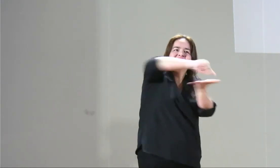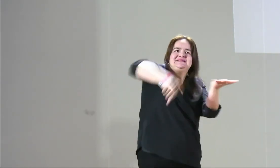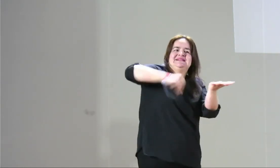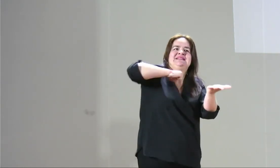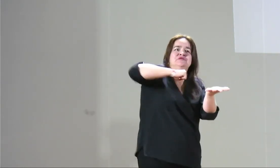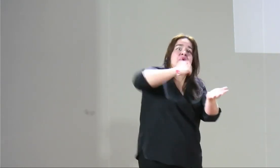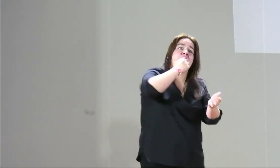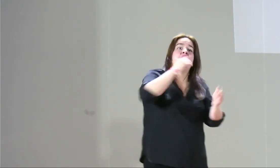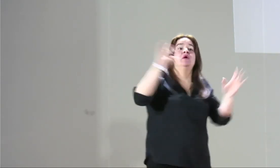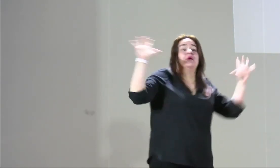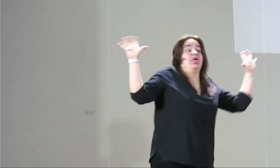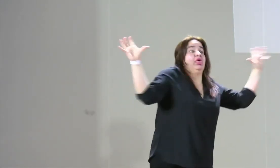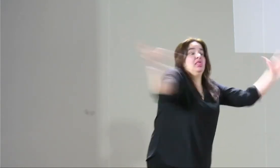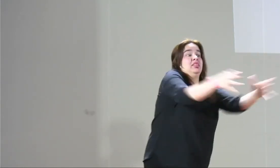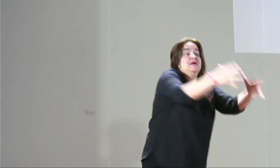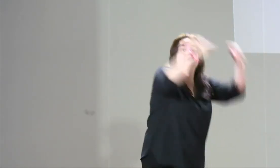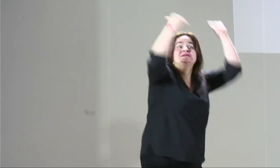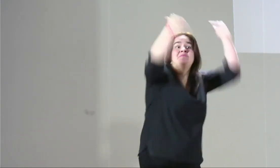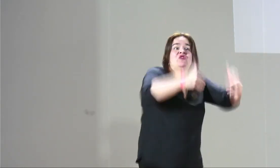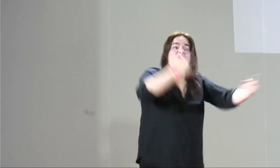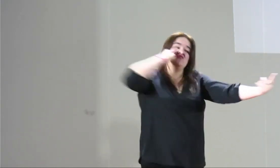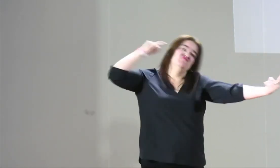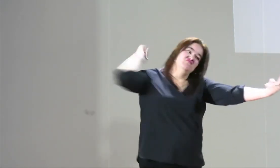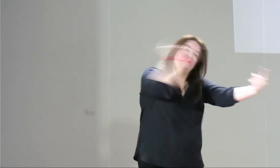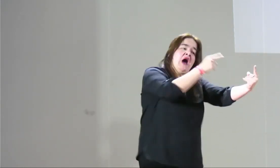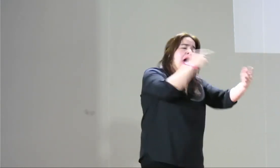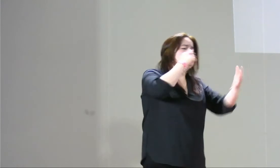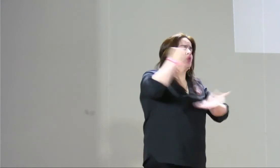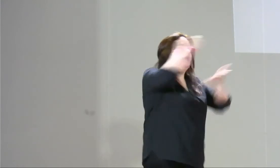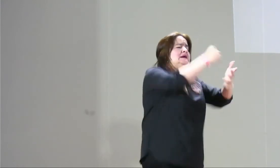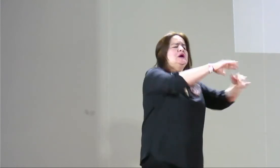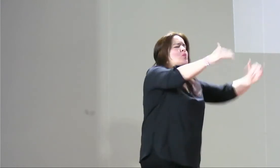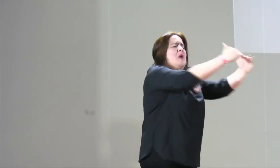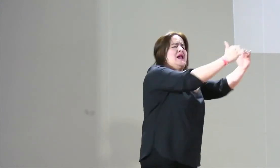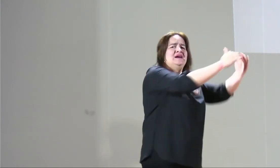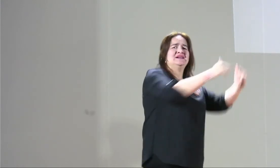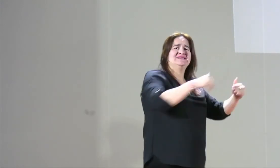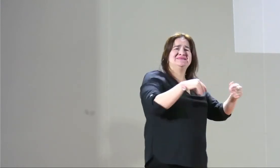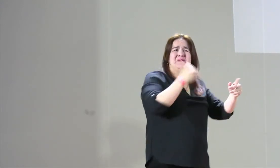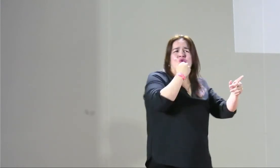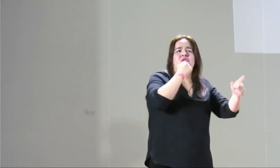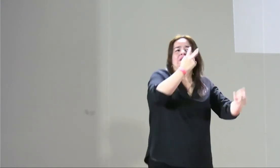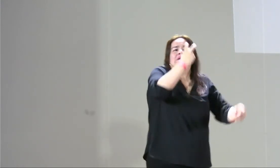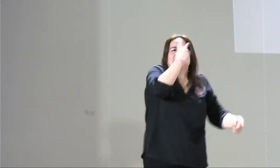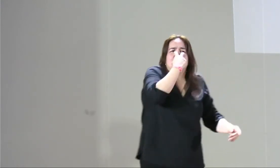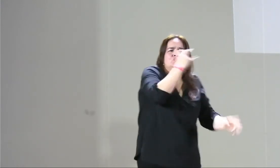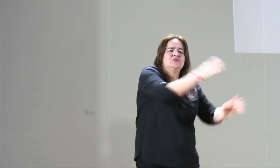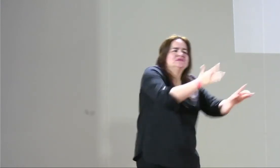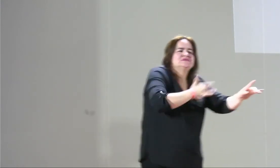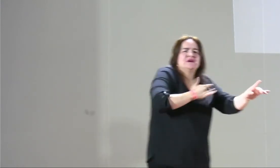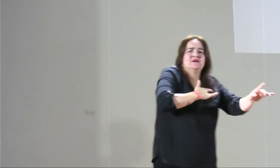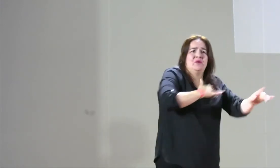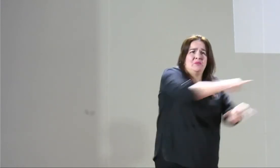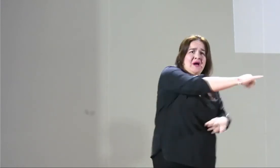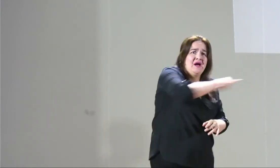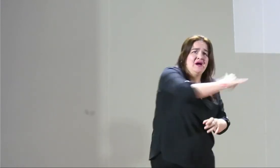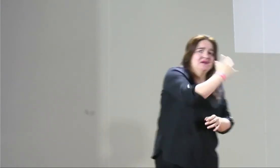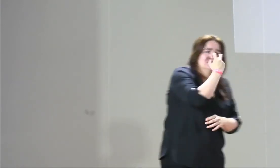son desde los mismos hombres. Entonces, hay que generar lineamientos, trabajos específicos con la mujer. Entonces, muchas veces dicen, no, es que el